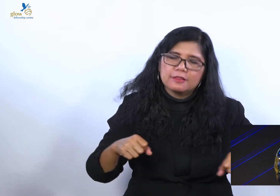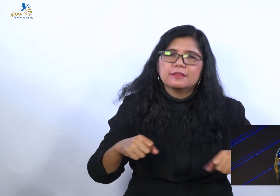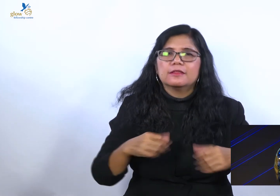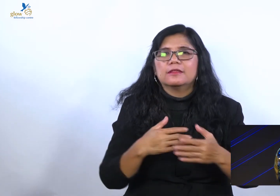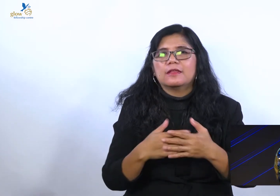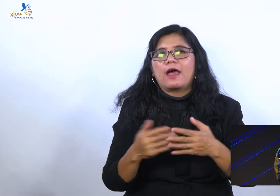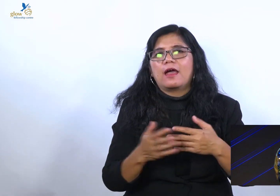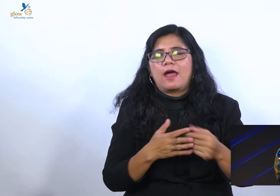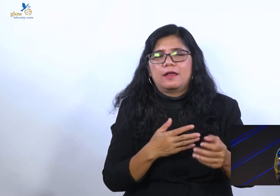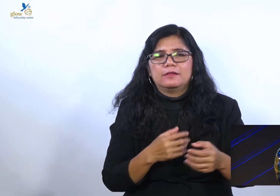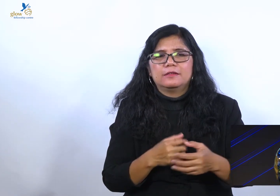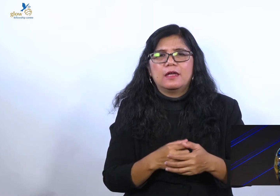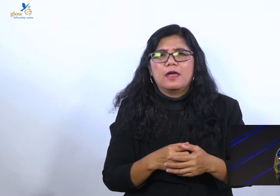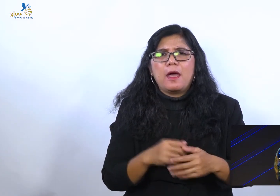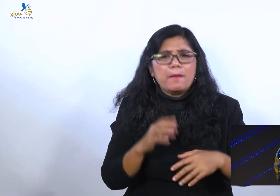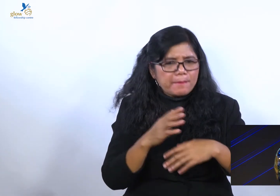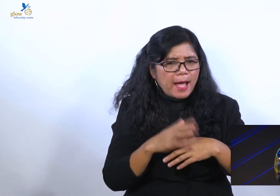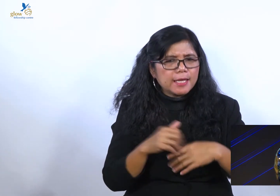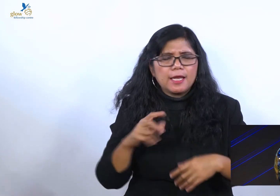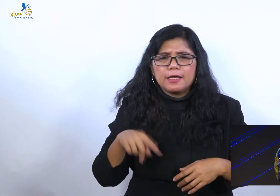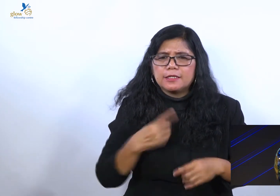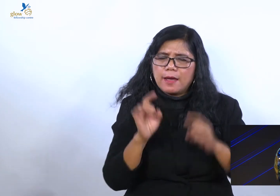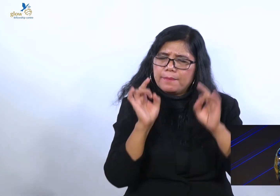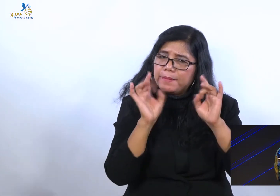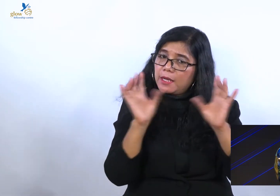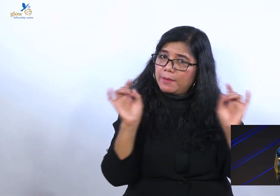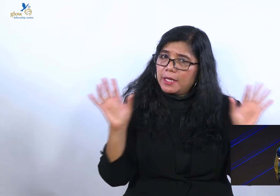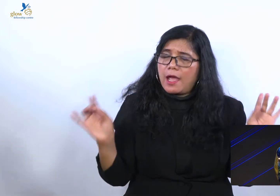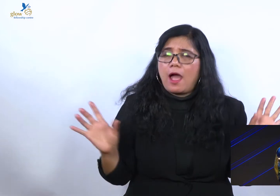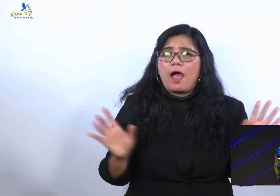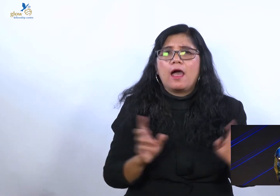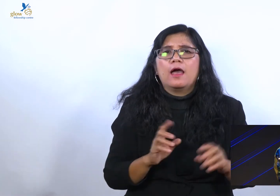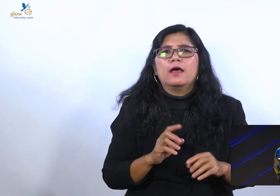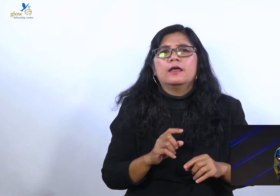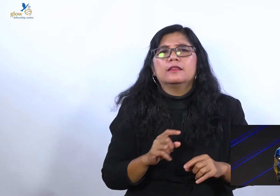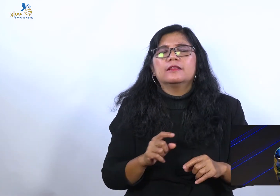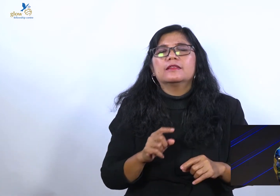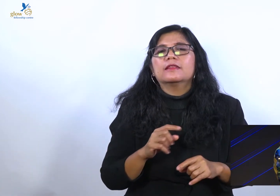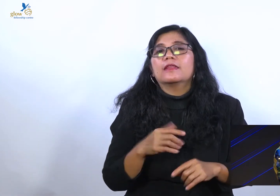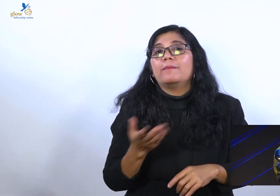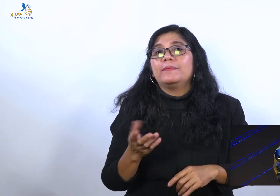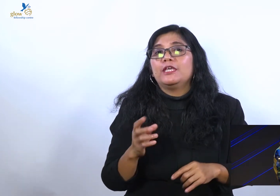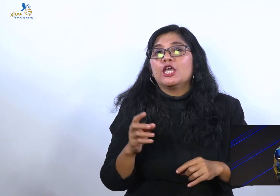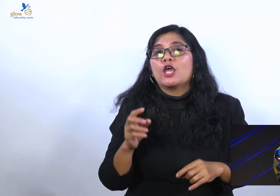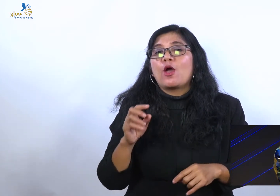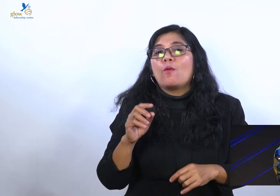Panggilan kita boleh berbeda-beda. Tetapi musuh kita tetap sama.